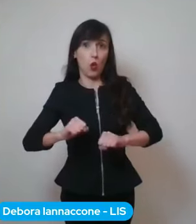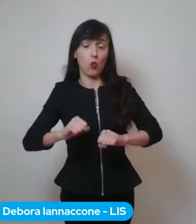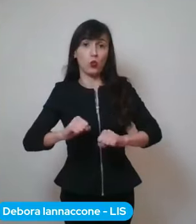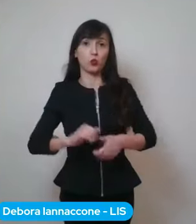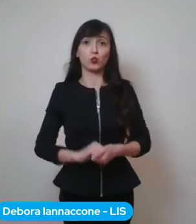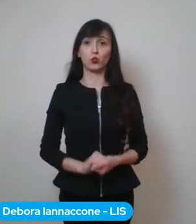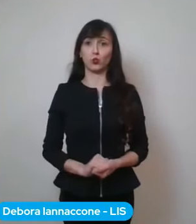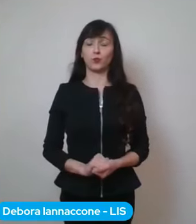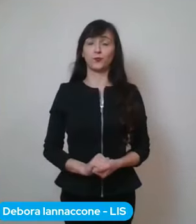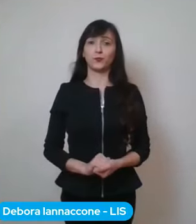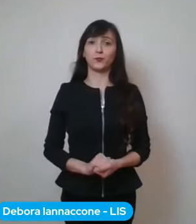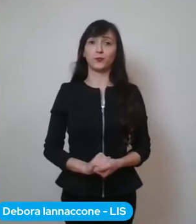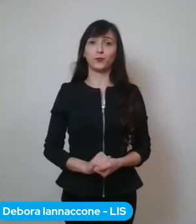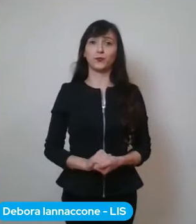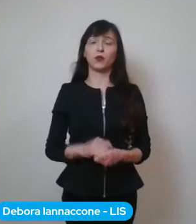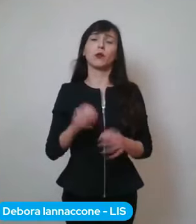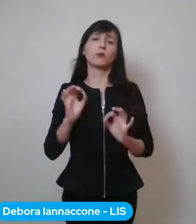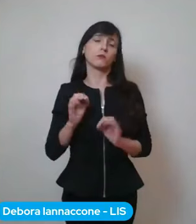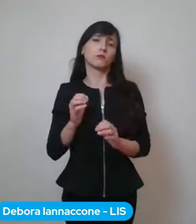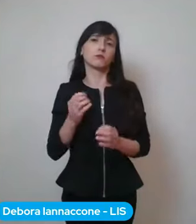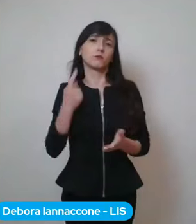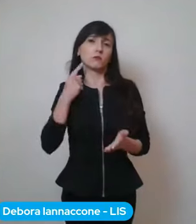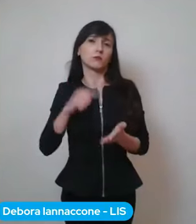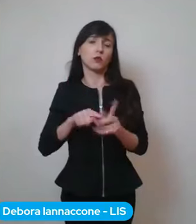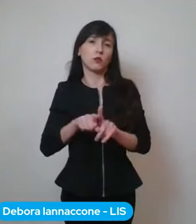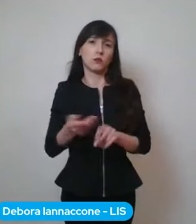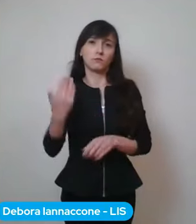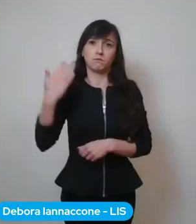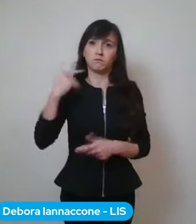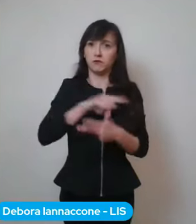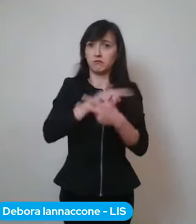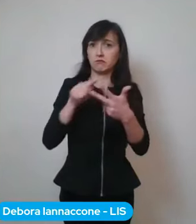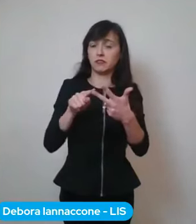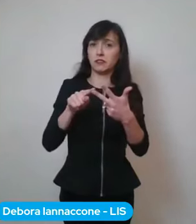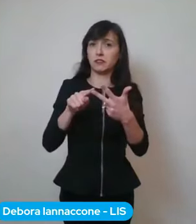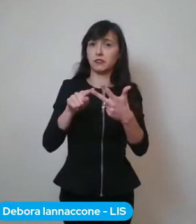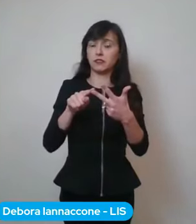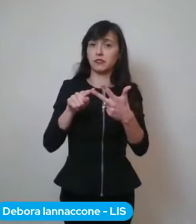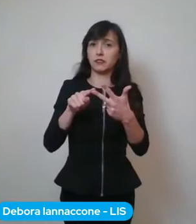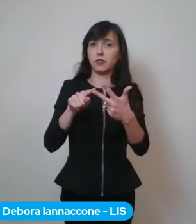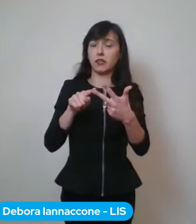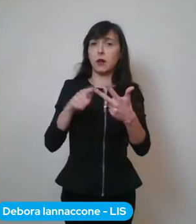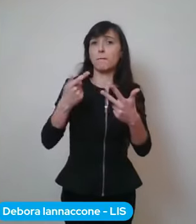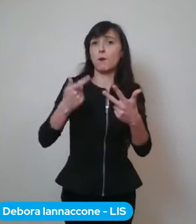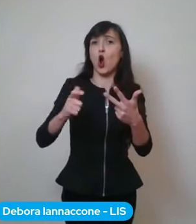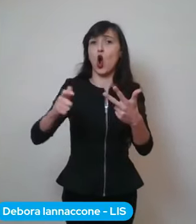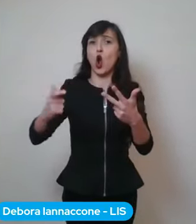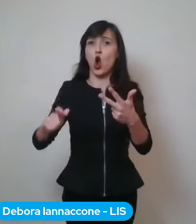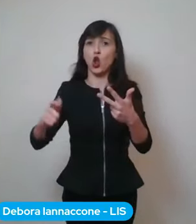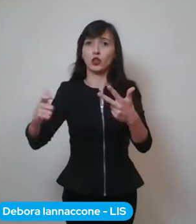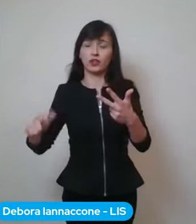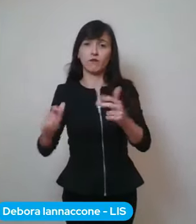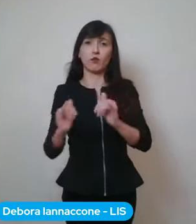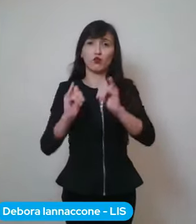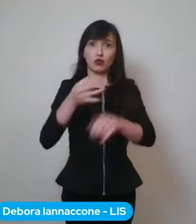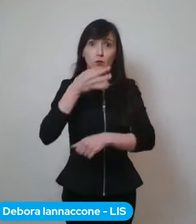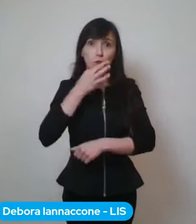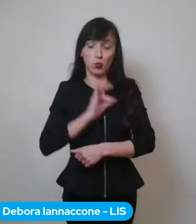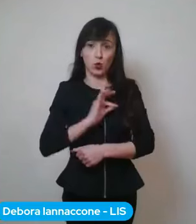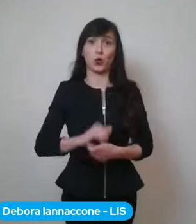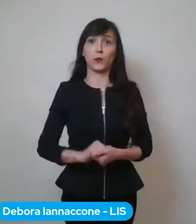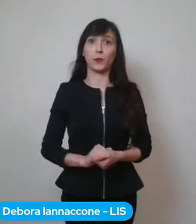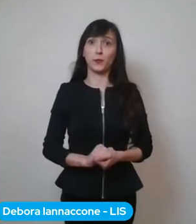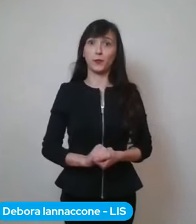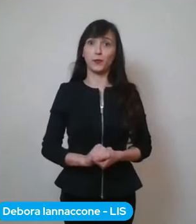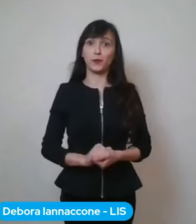torniamo a quelle tre ragioni necessarie per spostarci. Per quanto riguarda